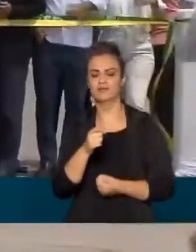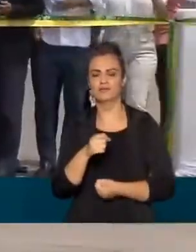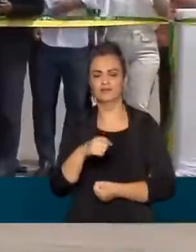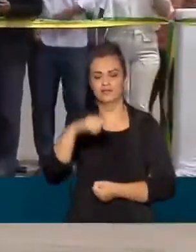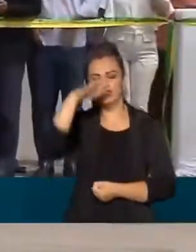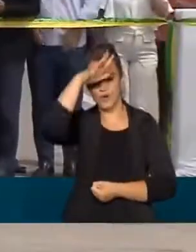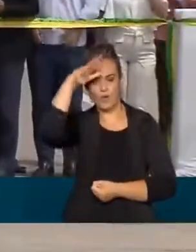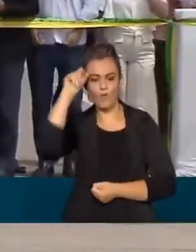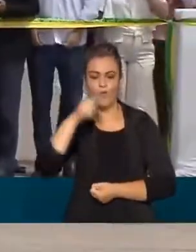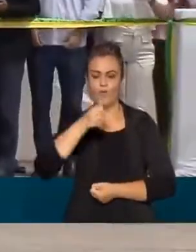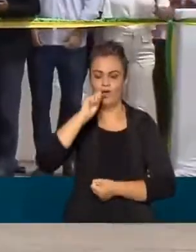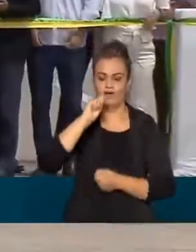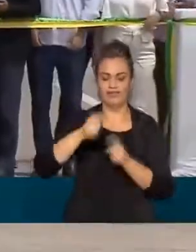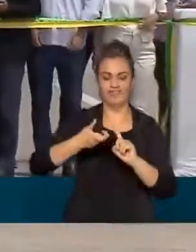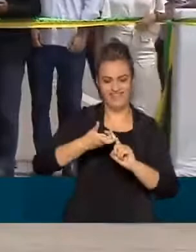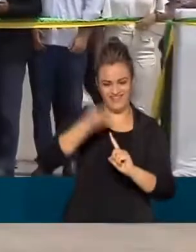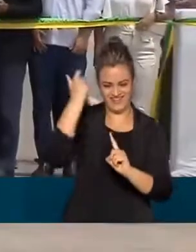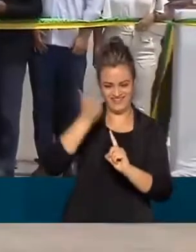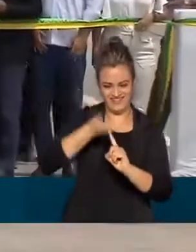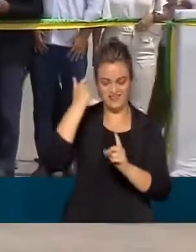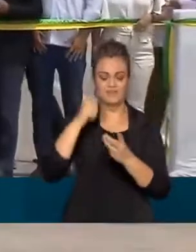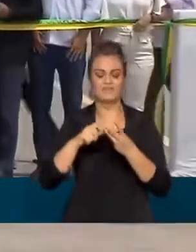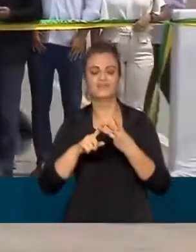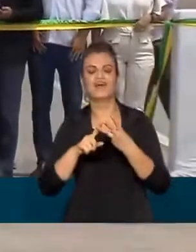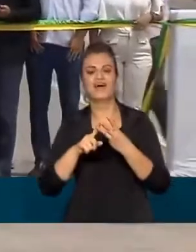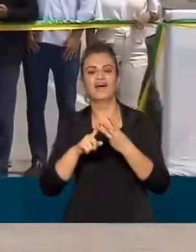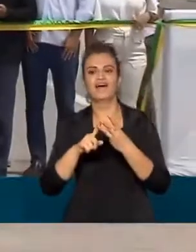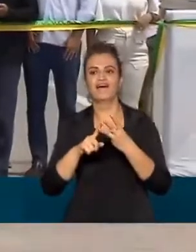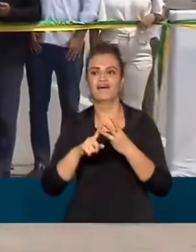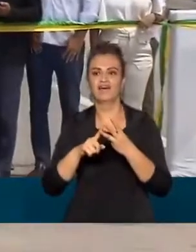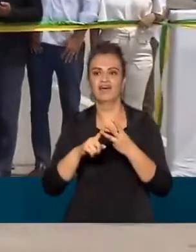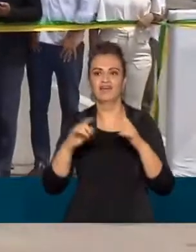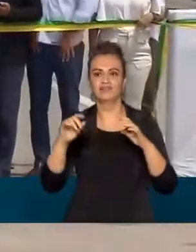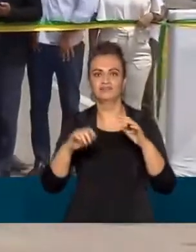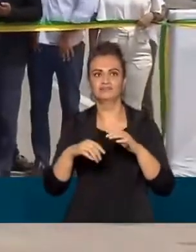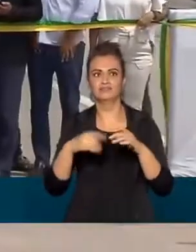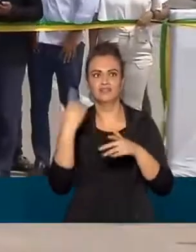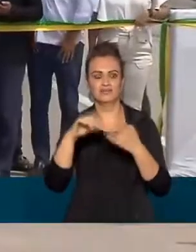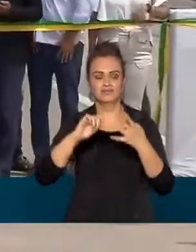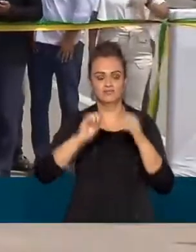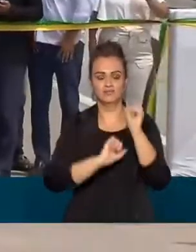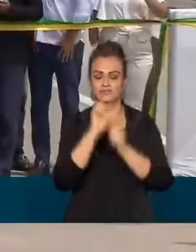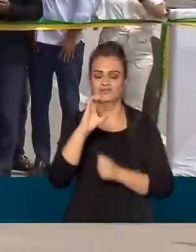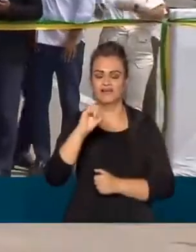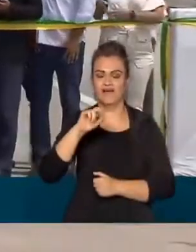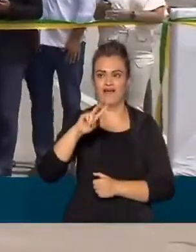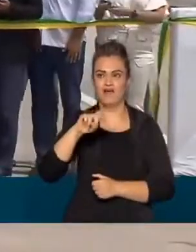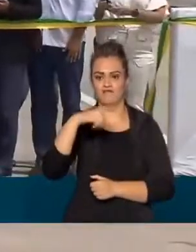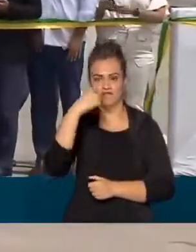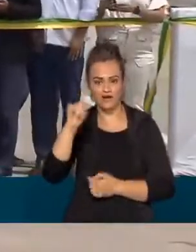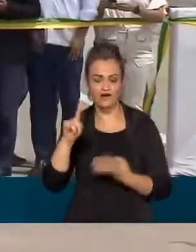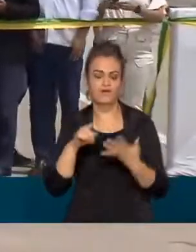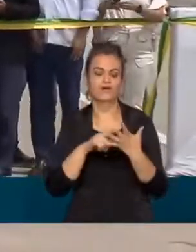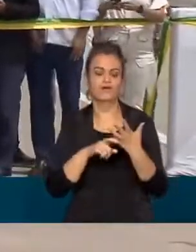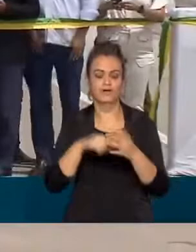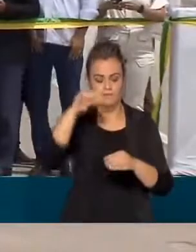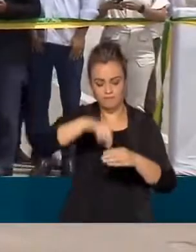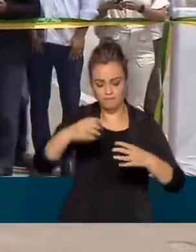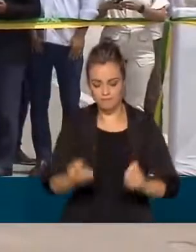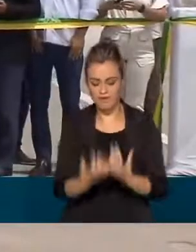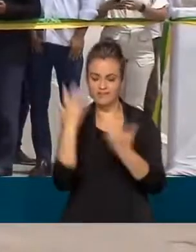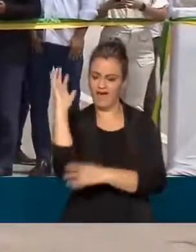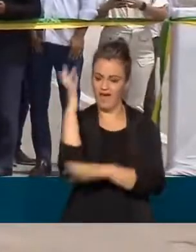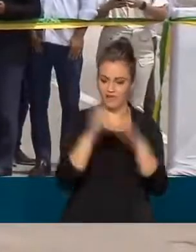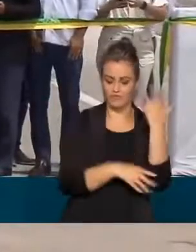plantações de eucalipto para a indústria de celulose e carvão vegetal no total o governo federal entregou